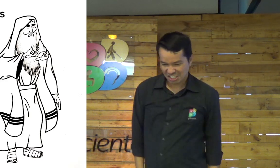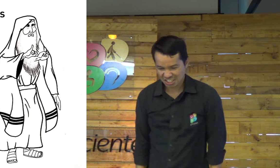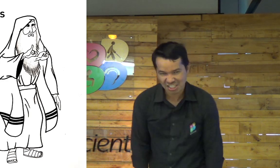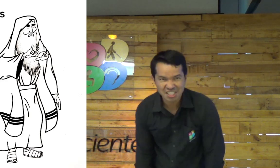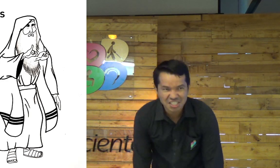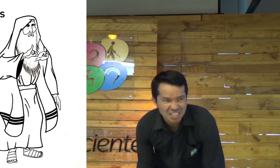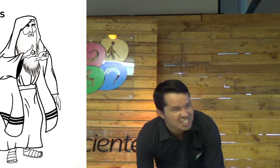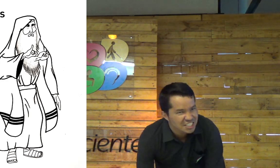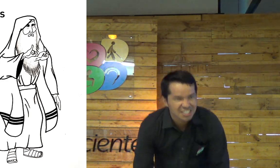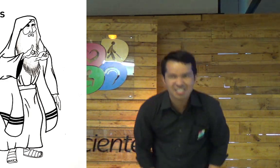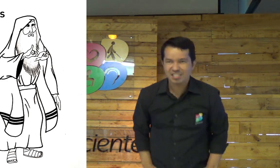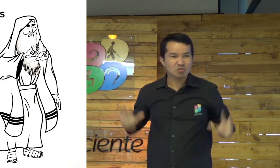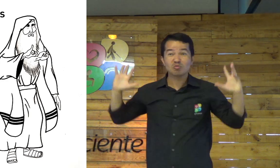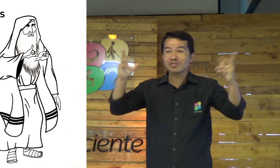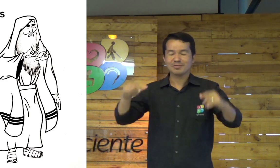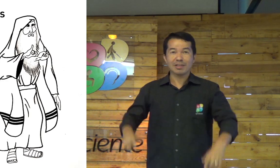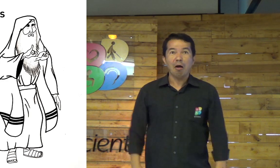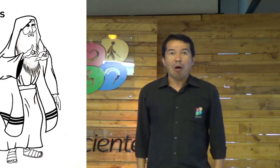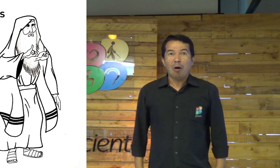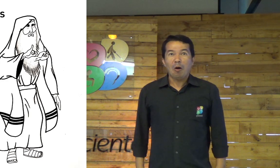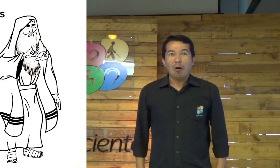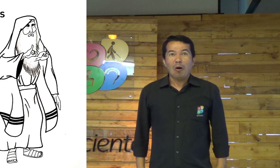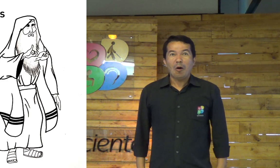Nada esconde o seu pecado e começa a tirar a sua roupa.